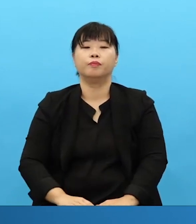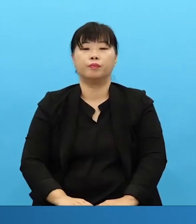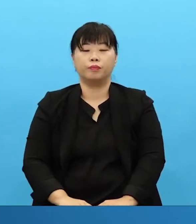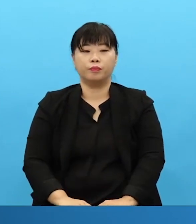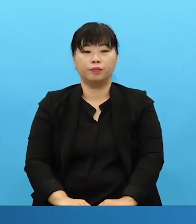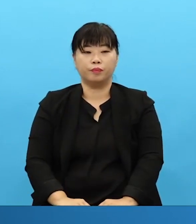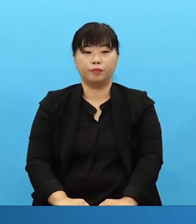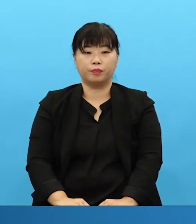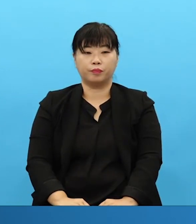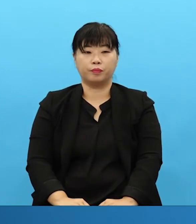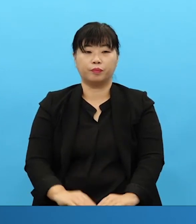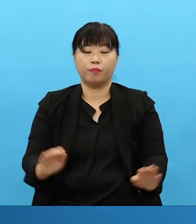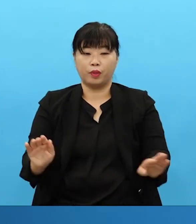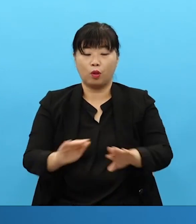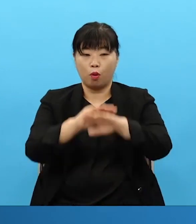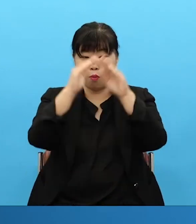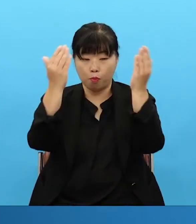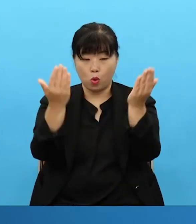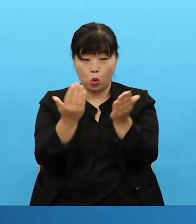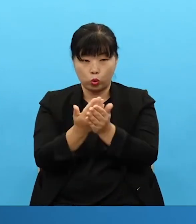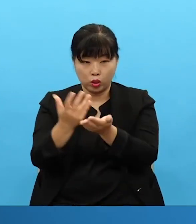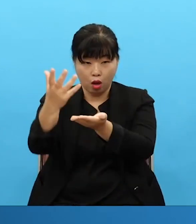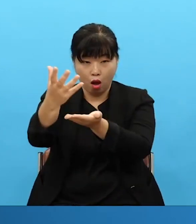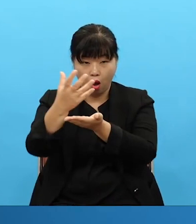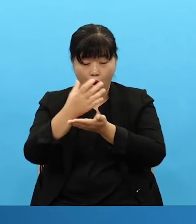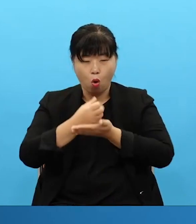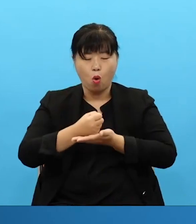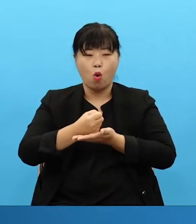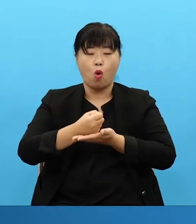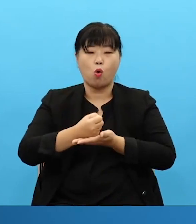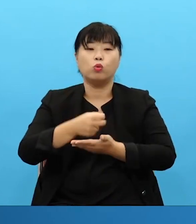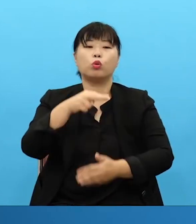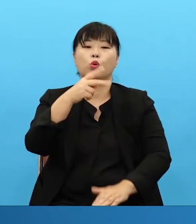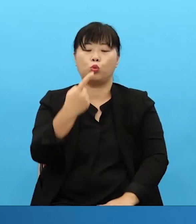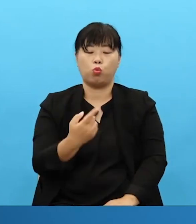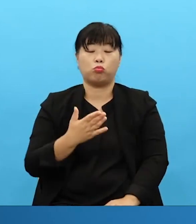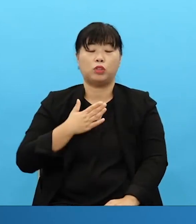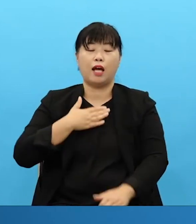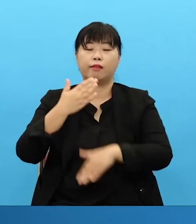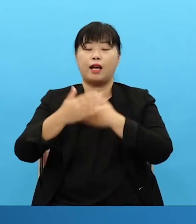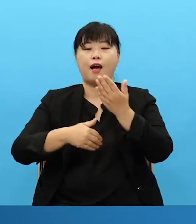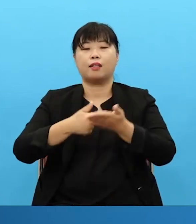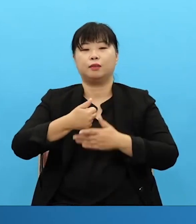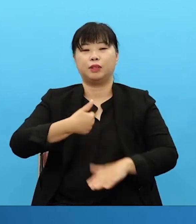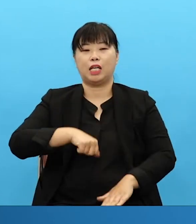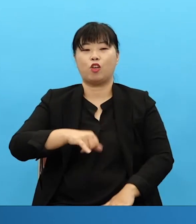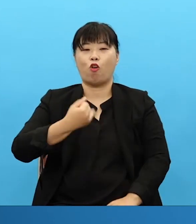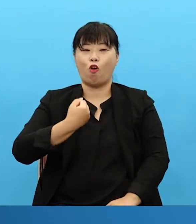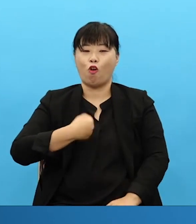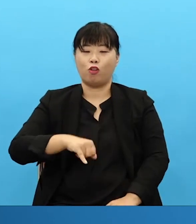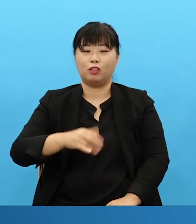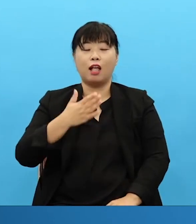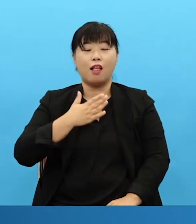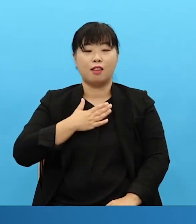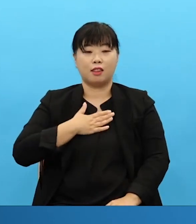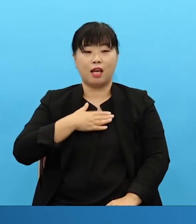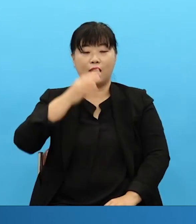모든 것을 얻어도 난 하나님 자녀 난